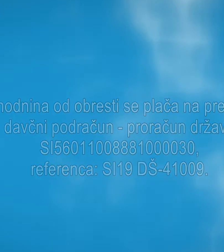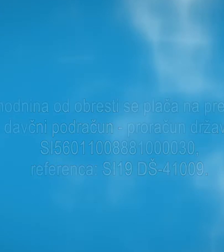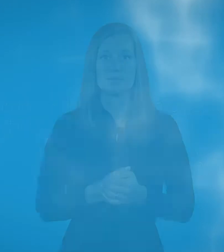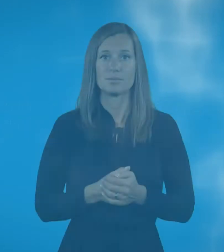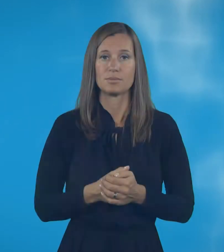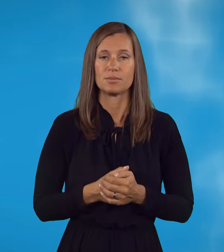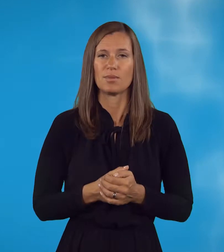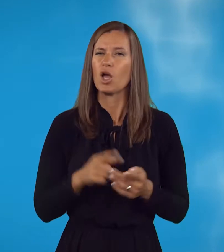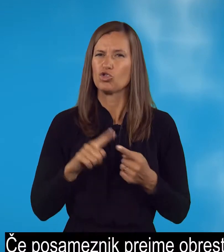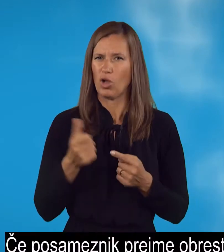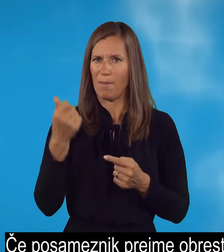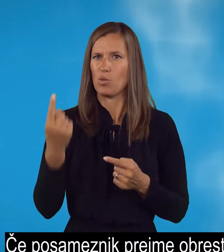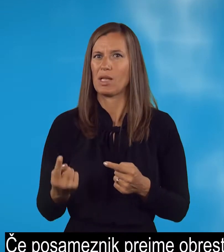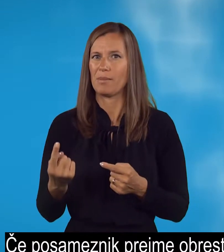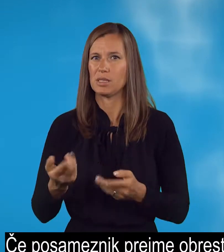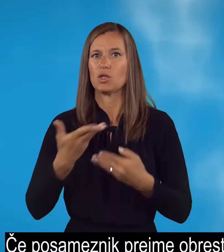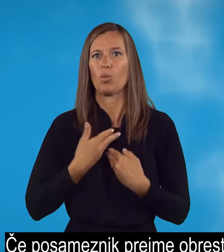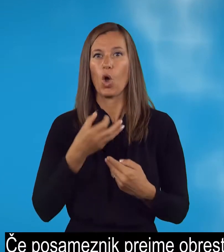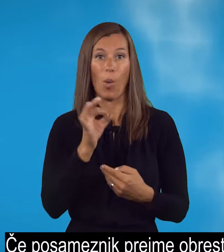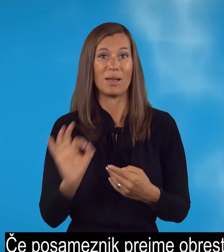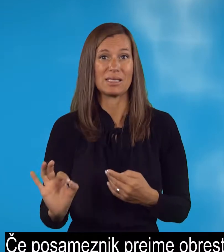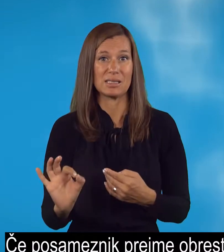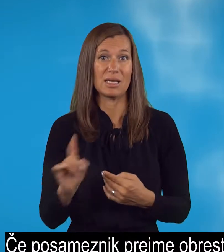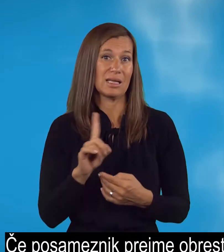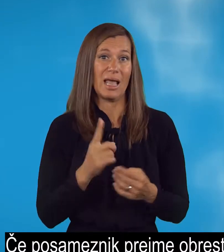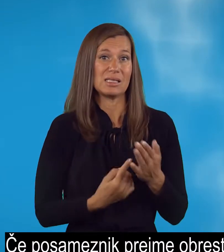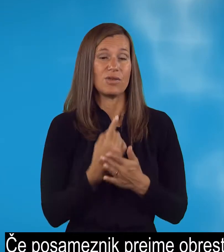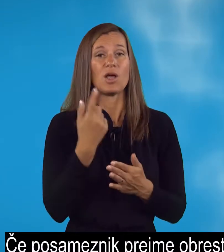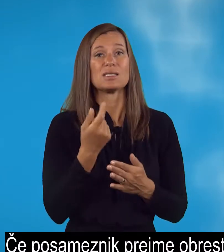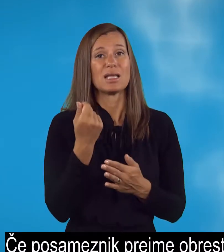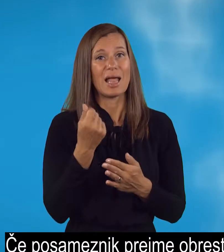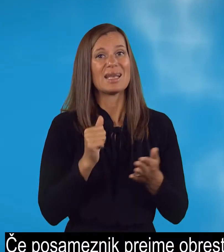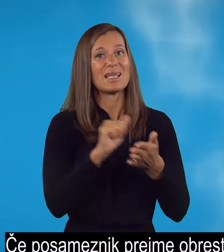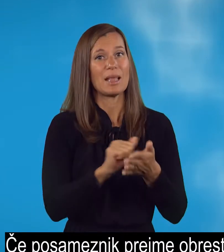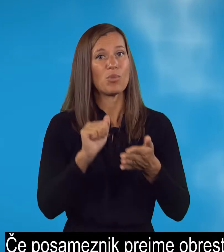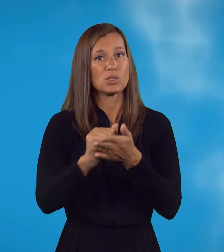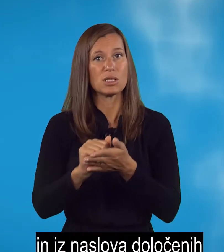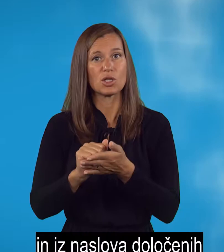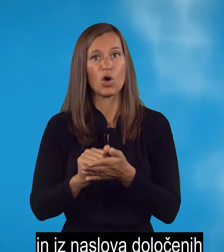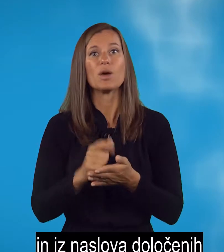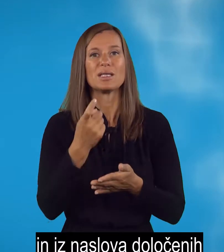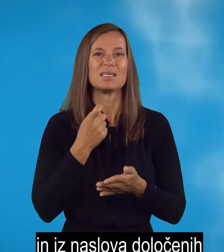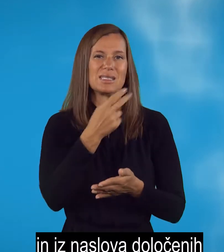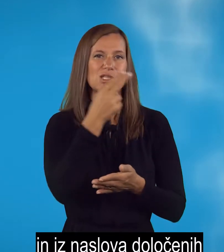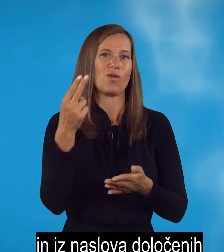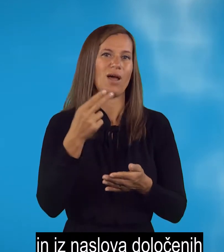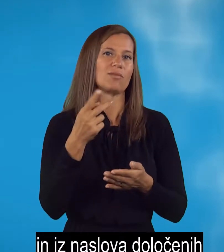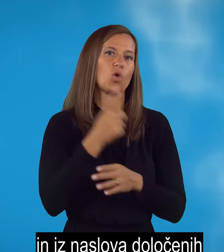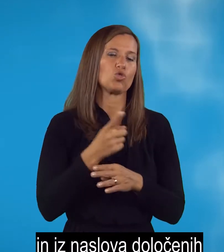Če posameznik prejme obresti, ki ne izvirajo iz denarnih depozitov in iz naslova določenih vrednostnih